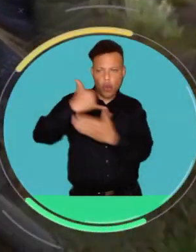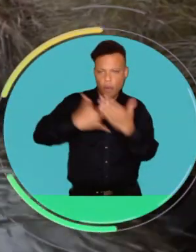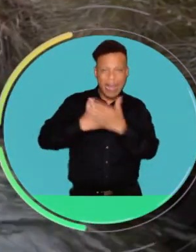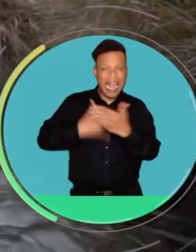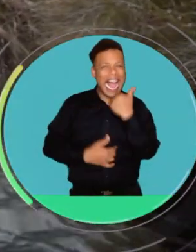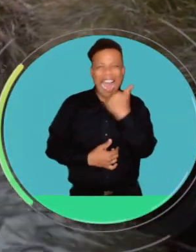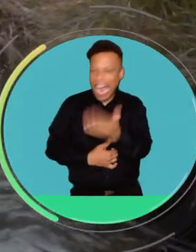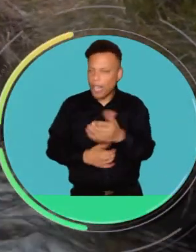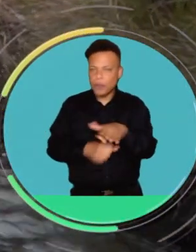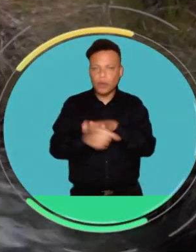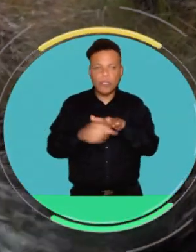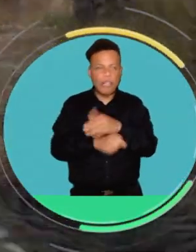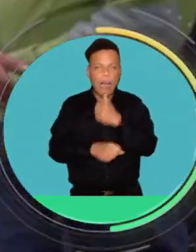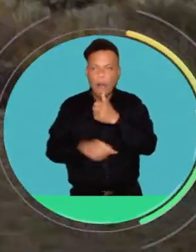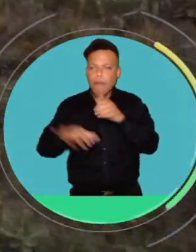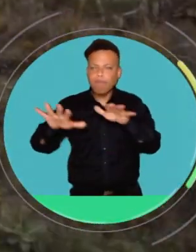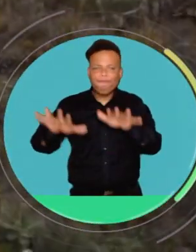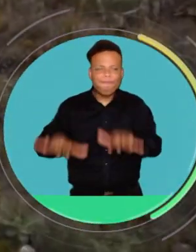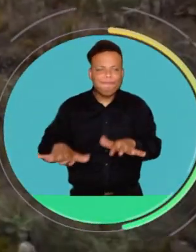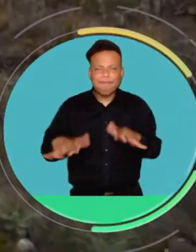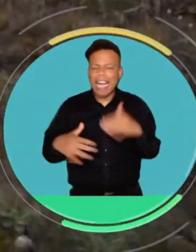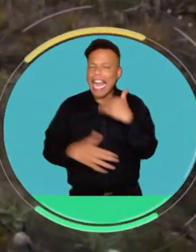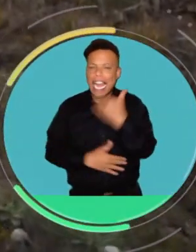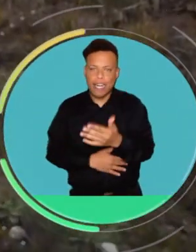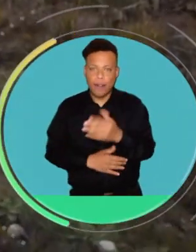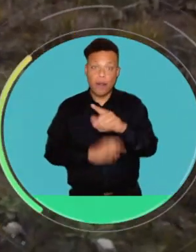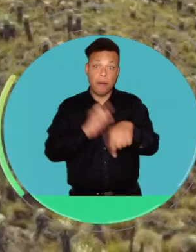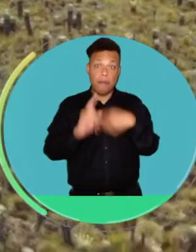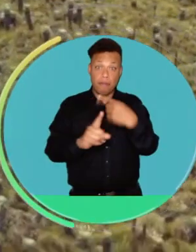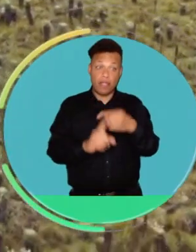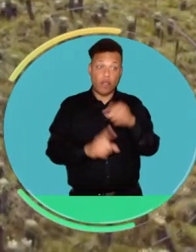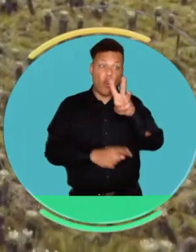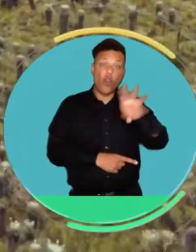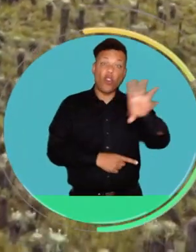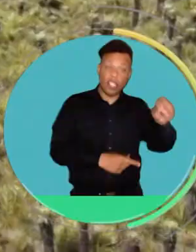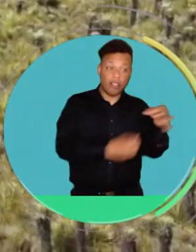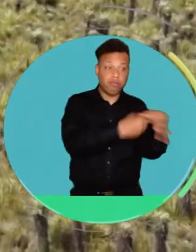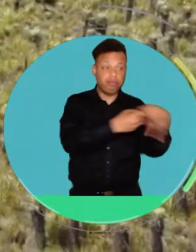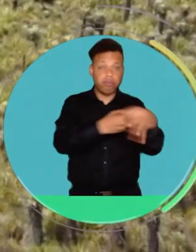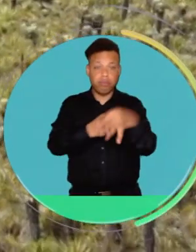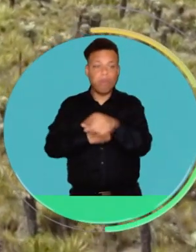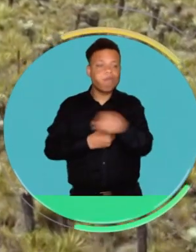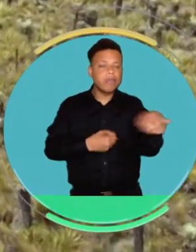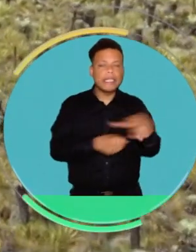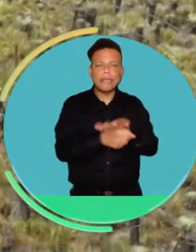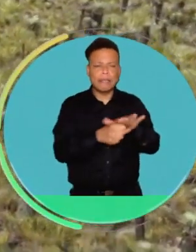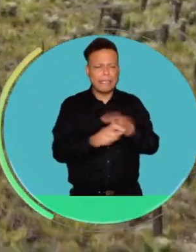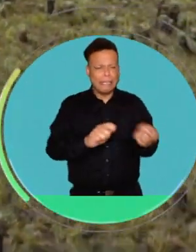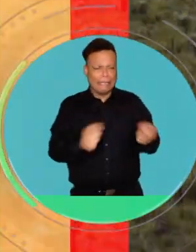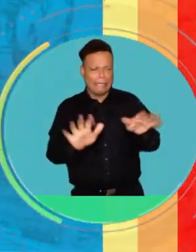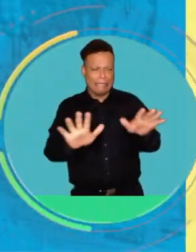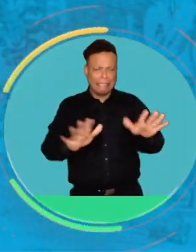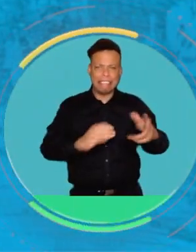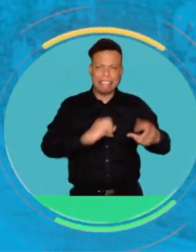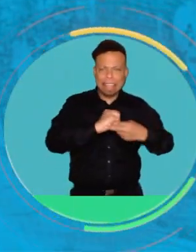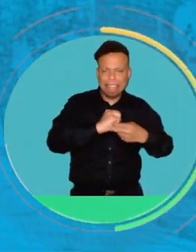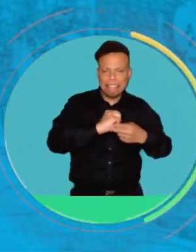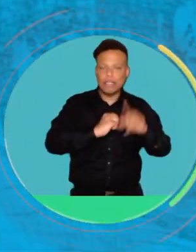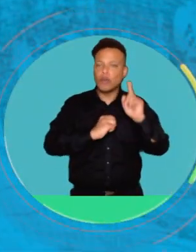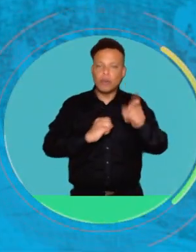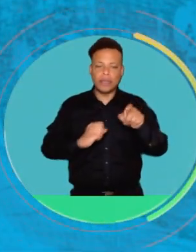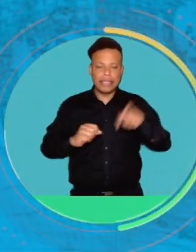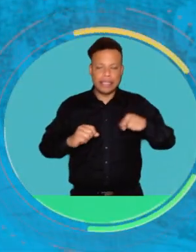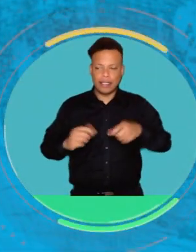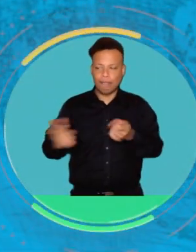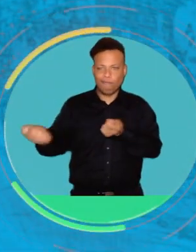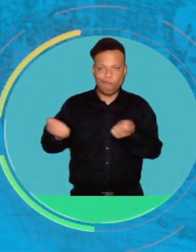han tenido algún tipo de desabastecimiento de agua y hay más de 80 municipios en racionamiento para manejar los niveles de caudales